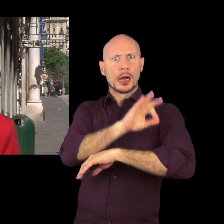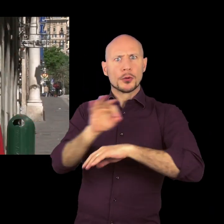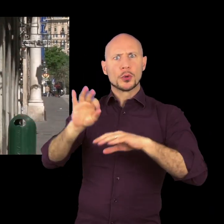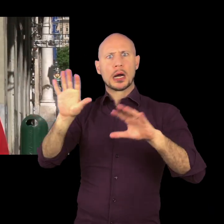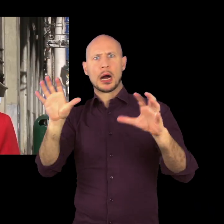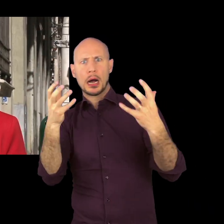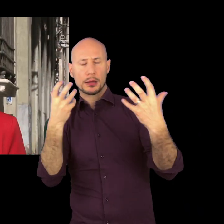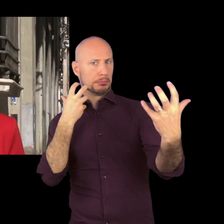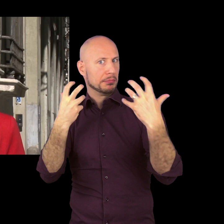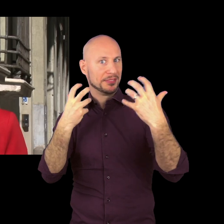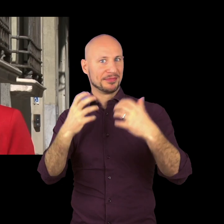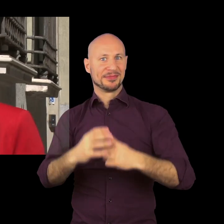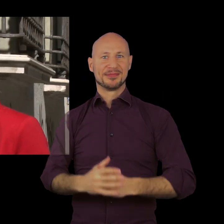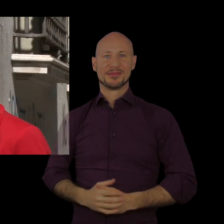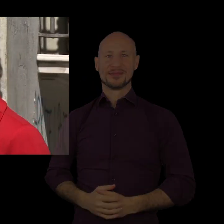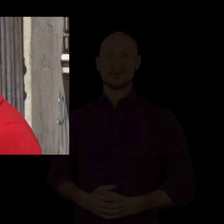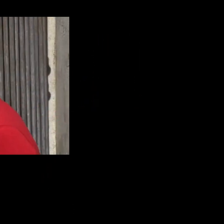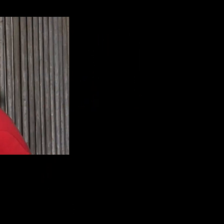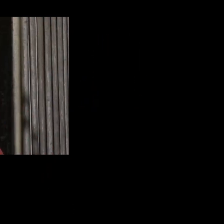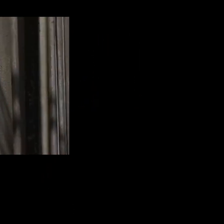conservate in Palazzo Balvis e Narega.